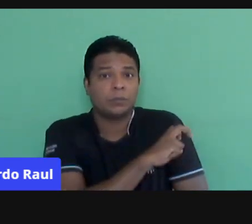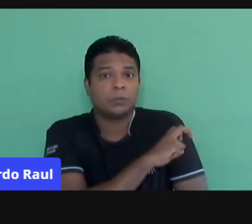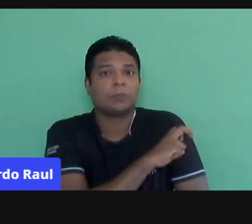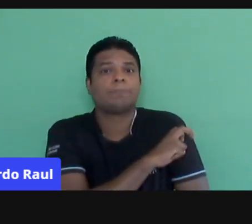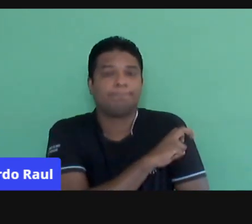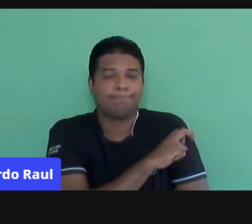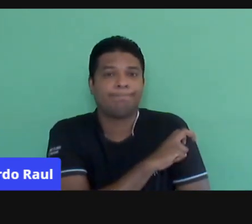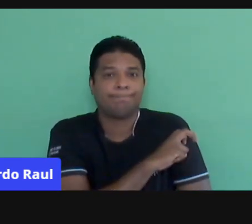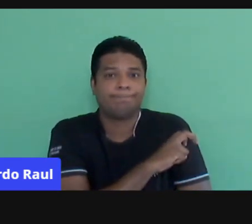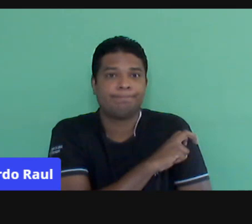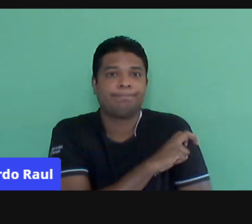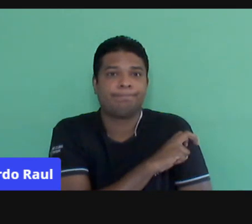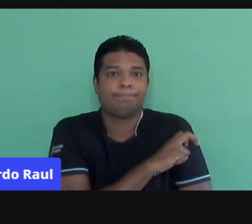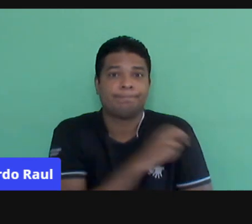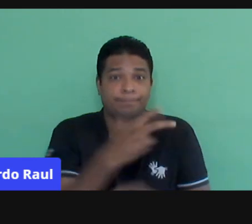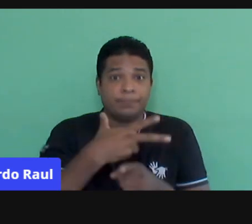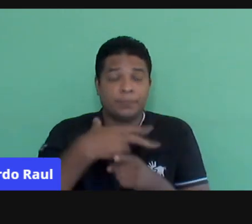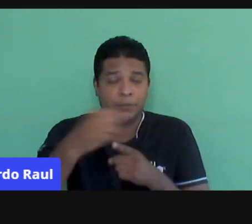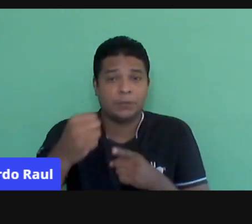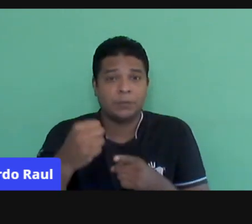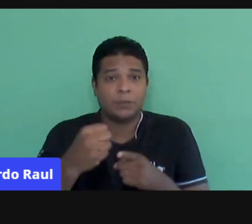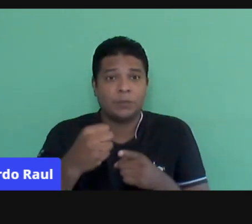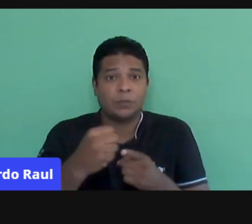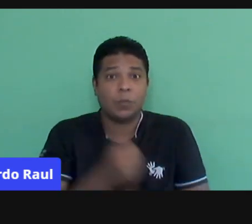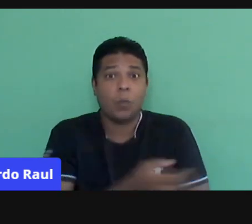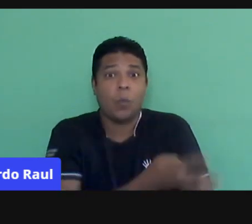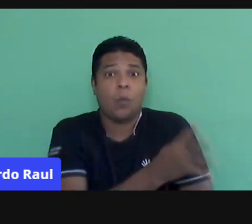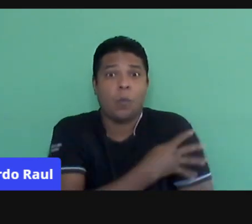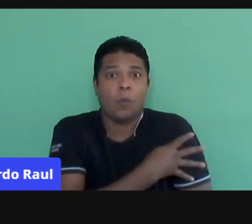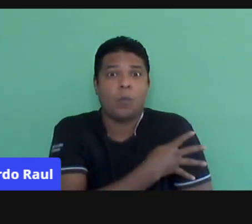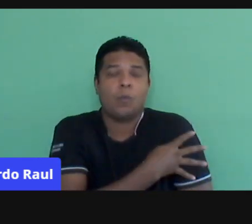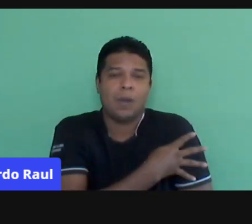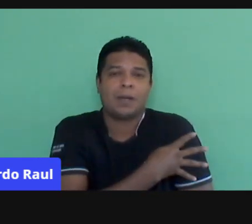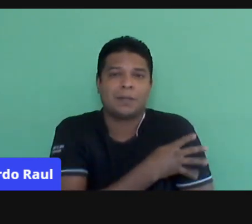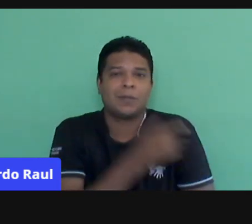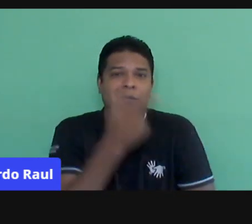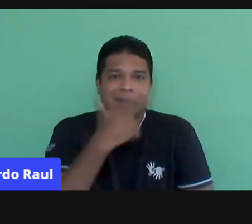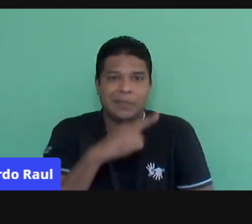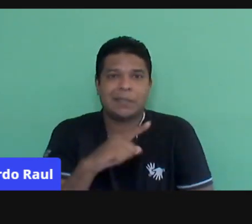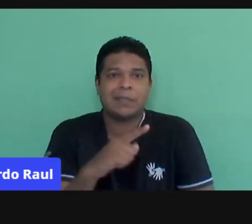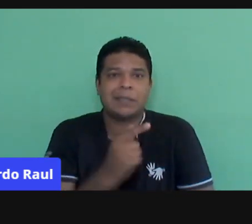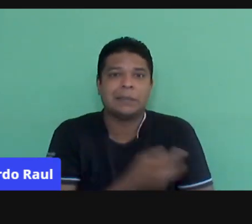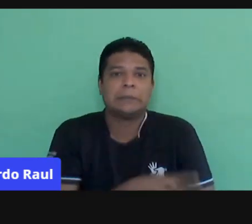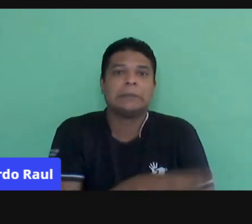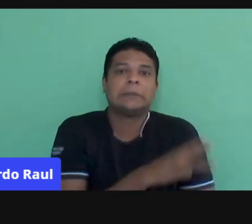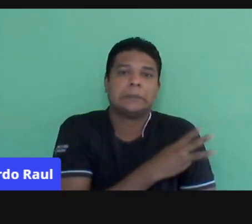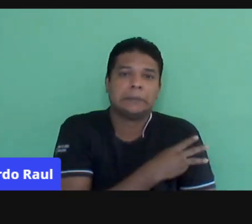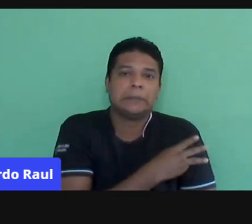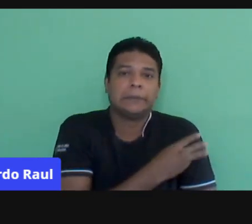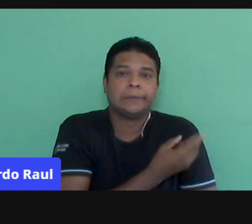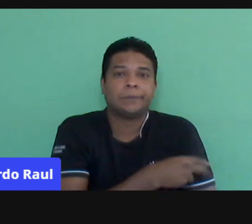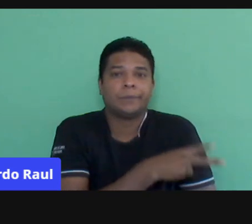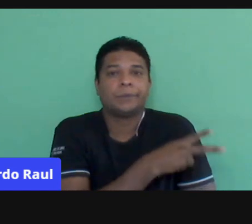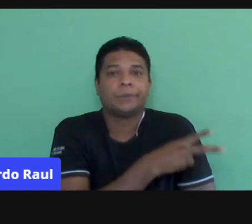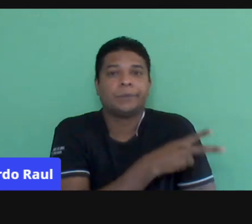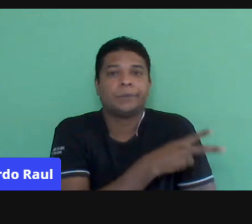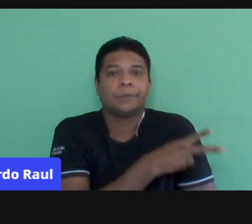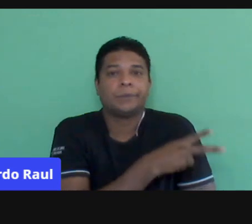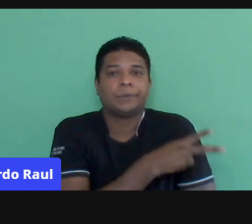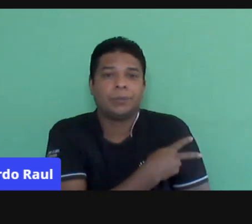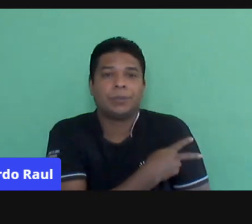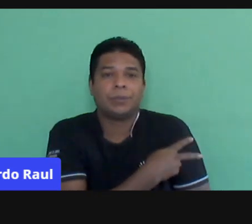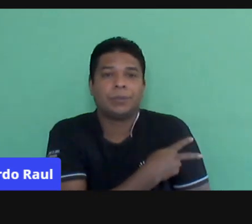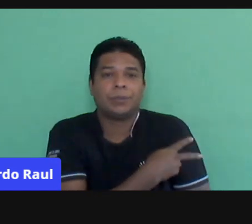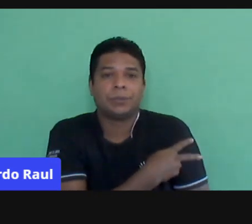remoto no quarto ano, né? Que o aluno do terceiro ano é o aluno que venciou o momento remoto no segundo ano. Então, nós temos